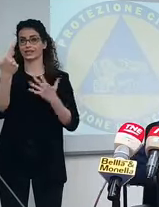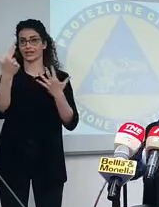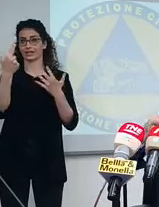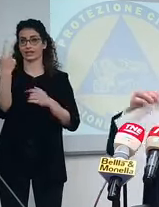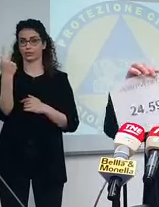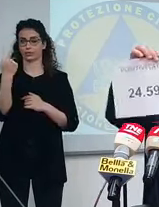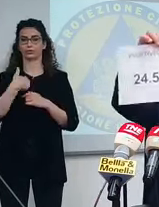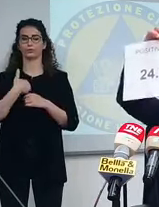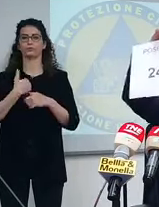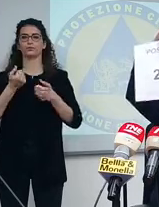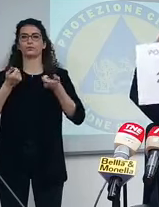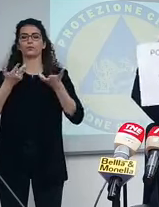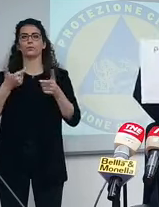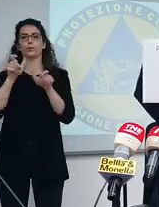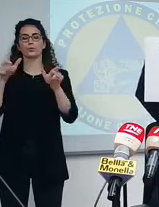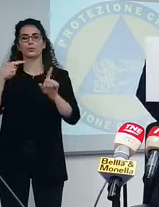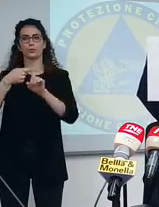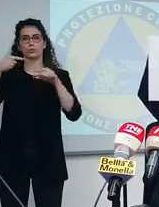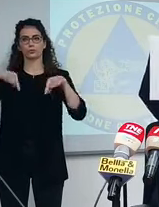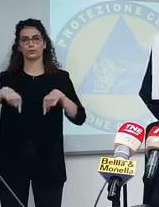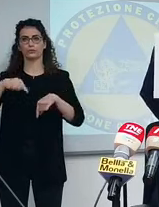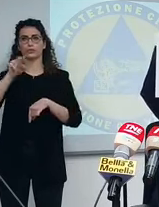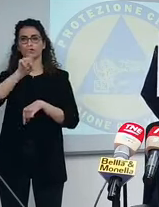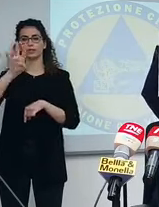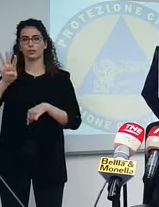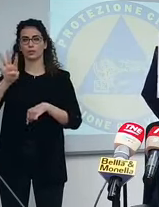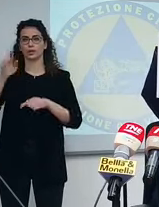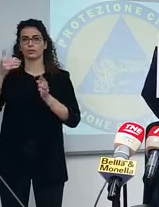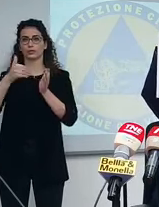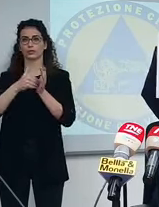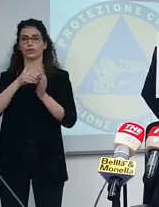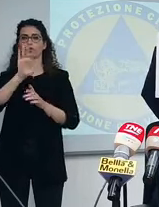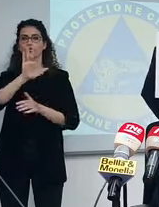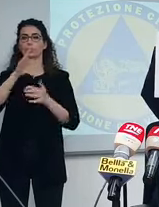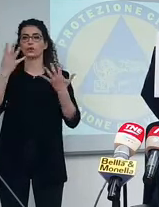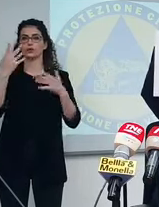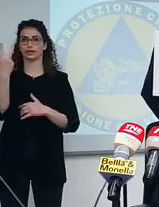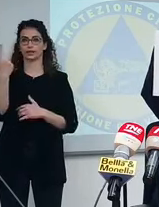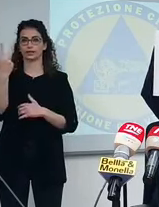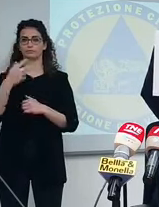Numero dei positivi di oggi, 24.593.